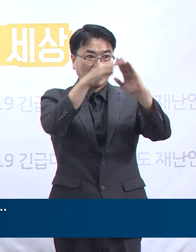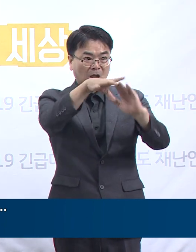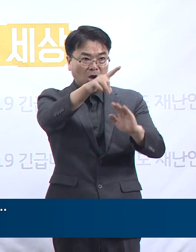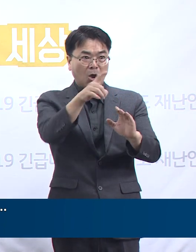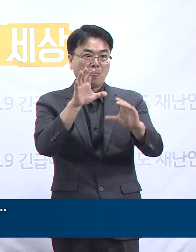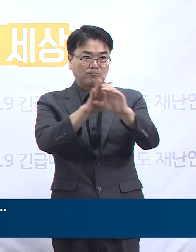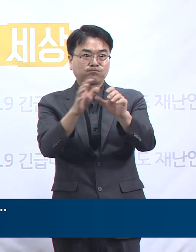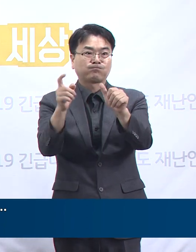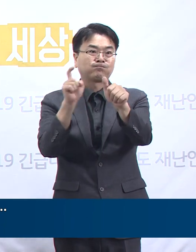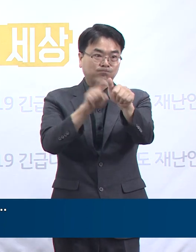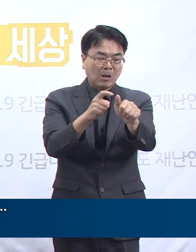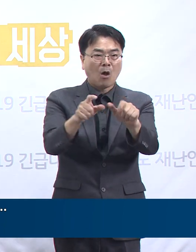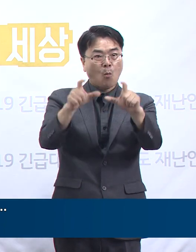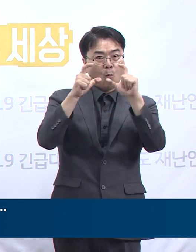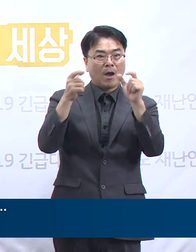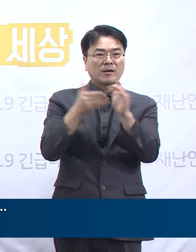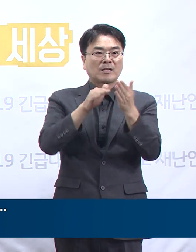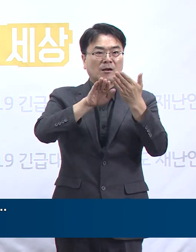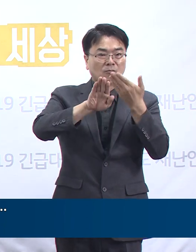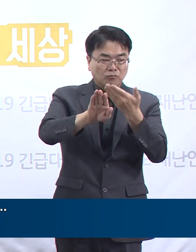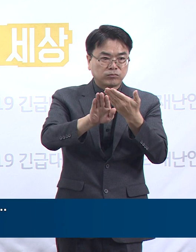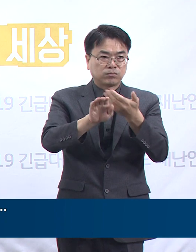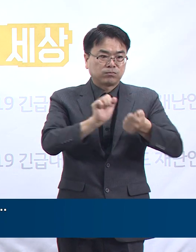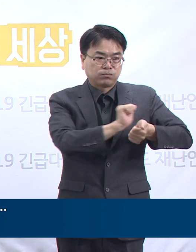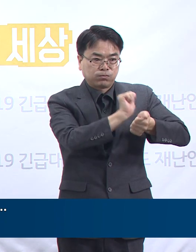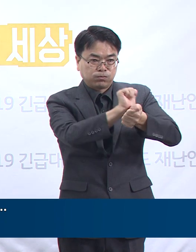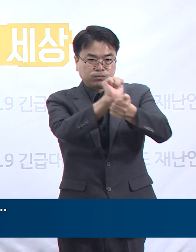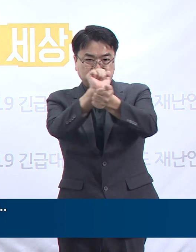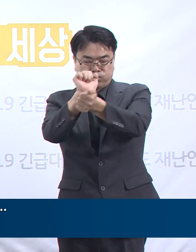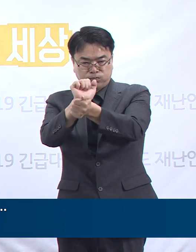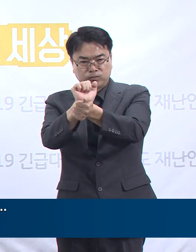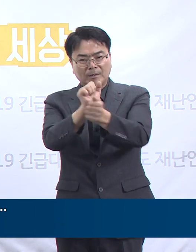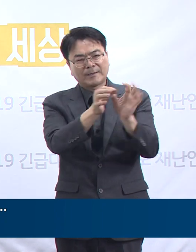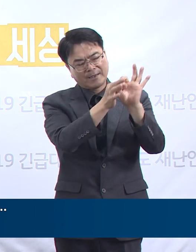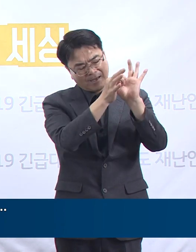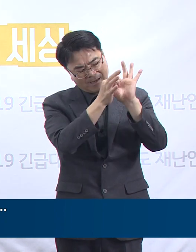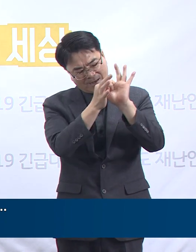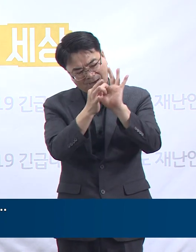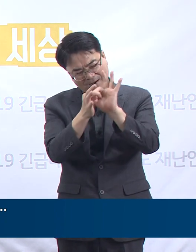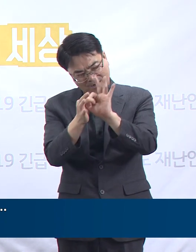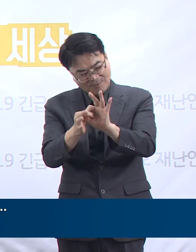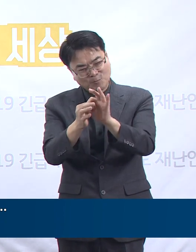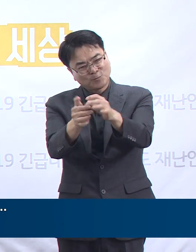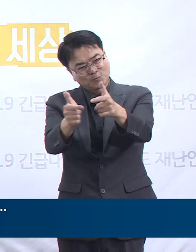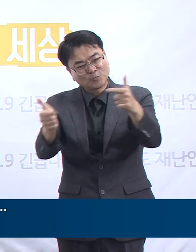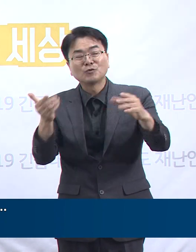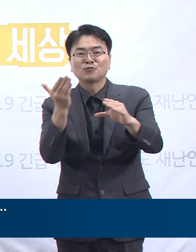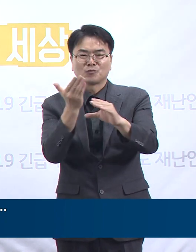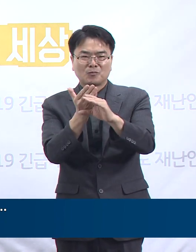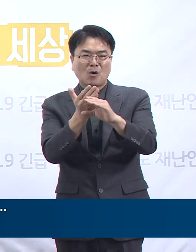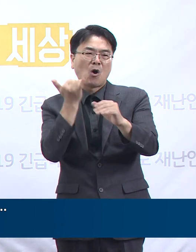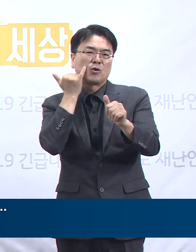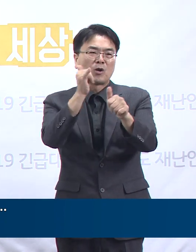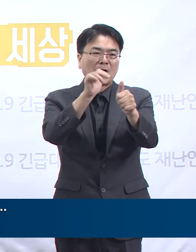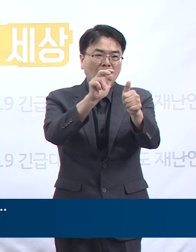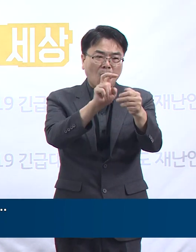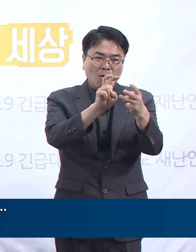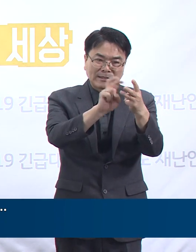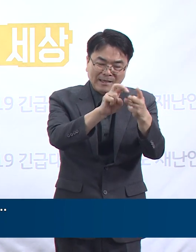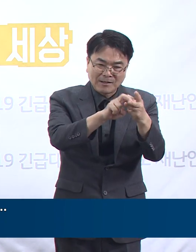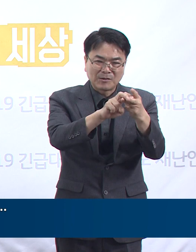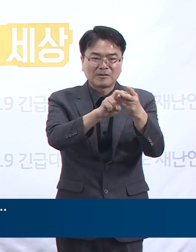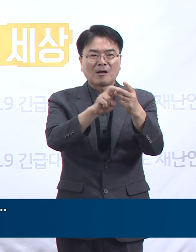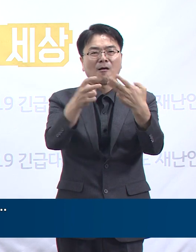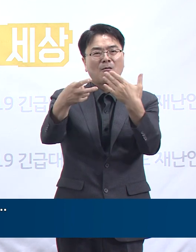이후 접촉자 조사 중 확진자들이 추가로 계속 발생하고 있고 콜센터, 직장, 의료기관,